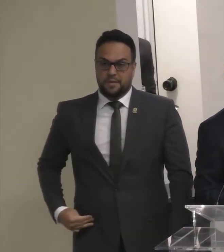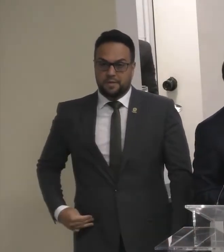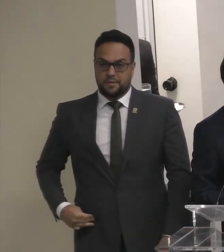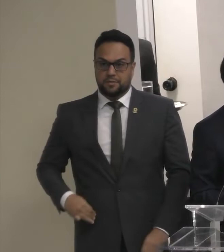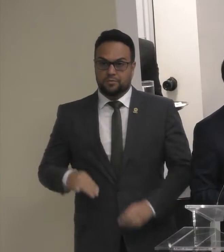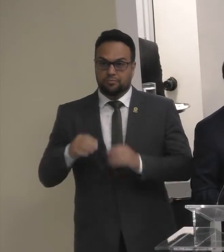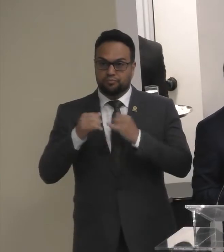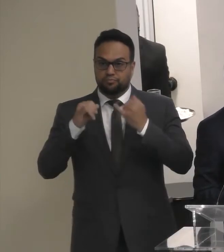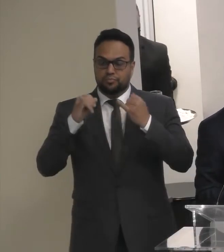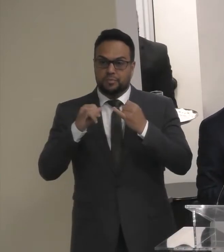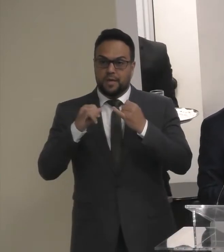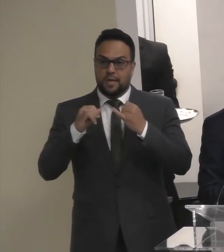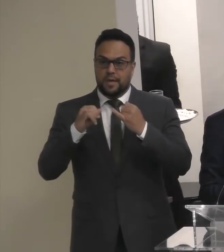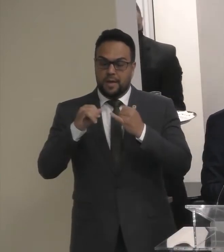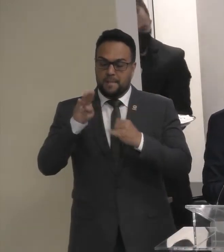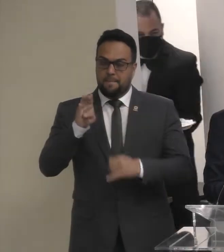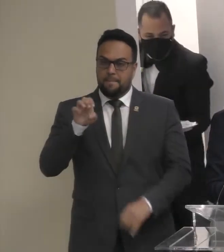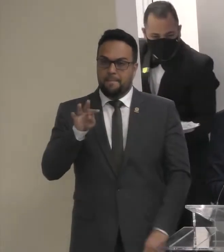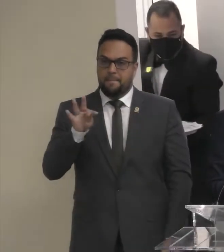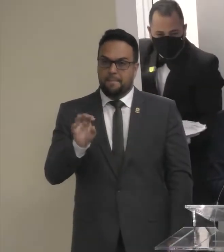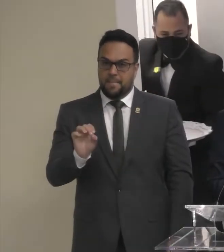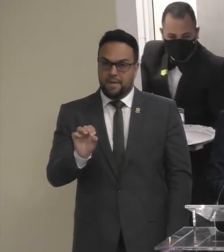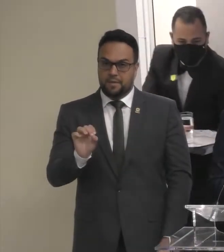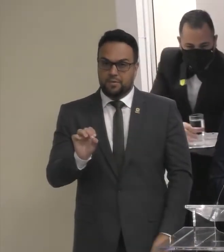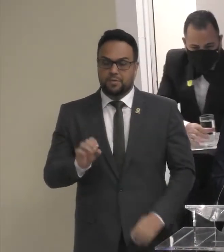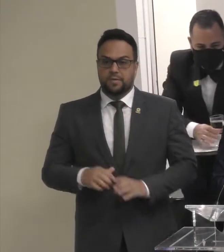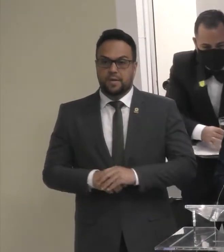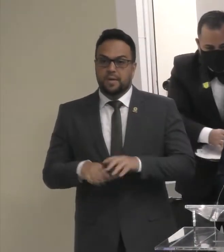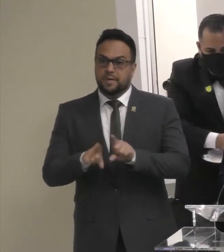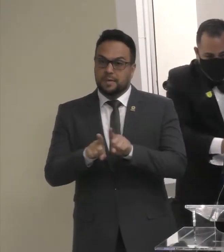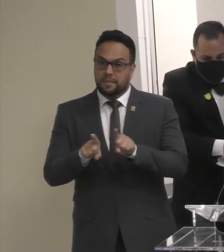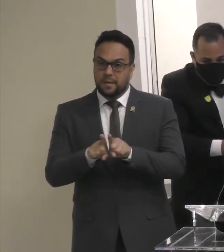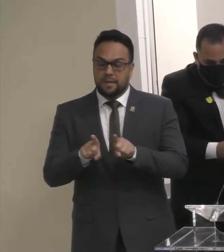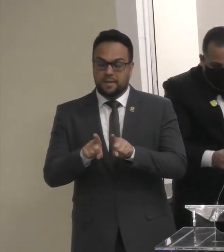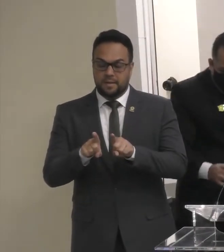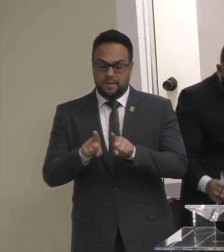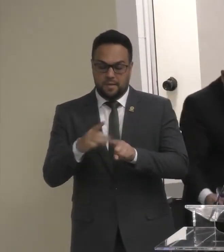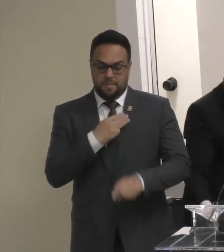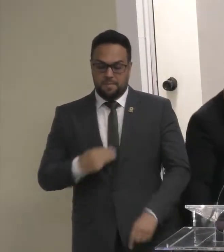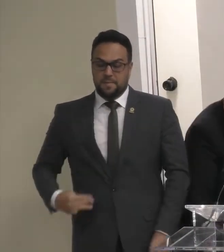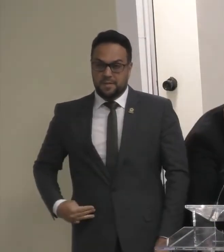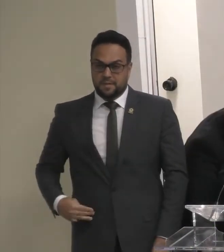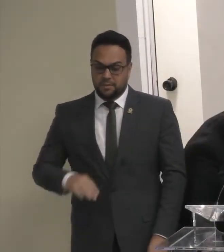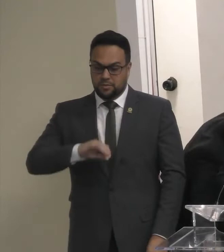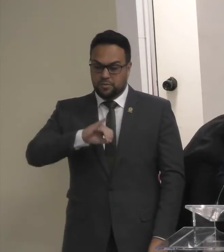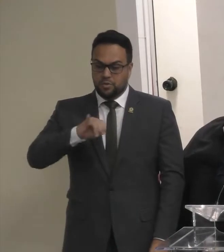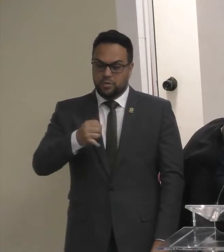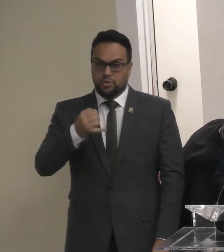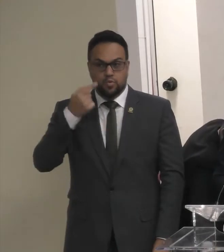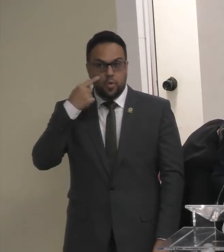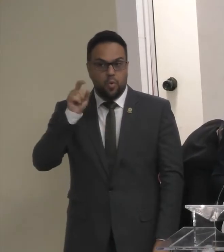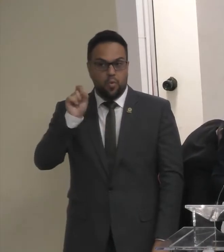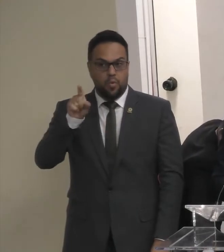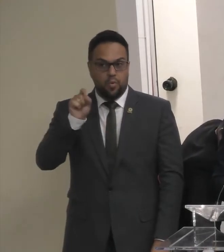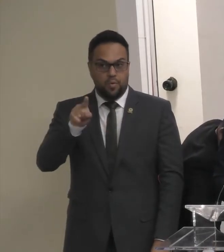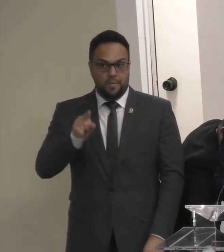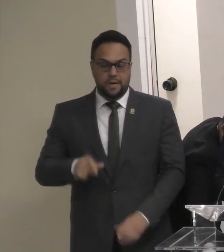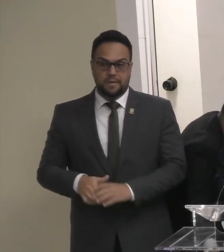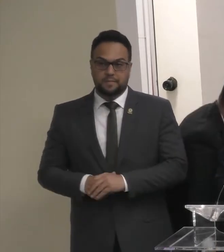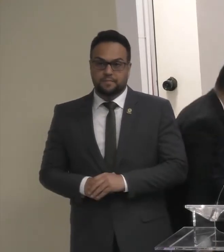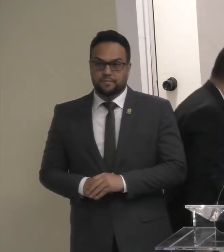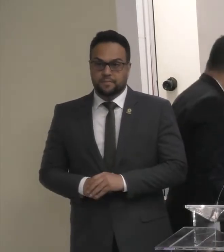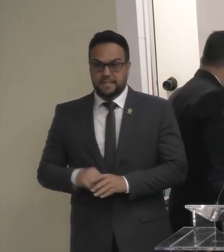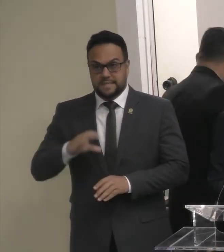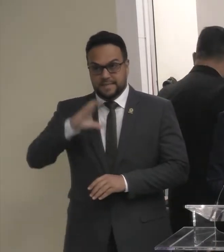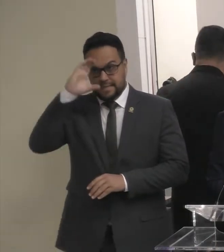minas e energia Bento Albuquerque Ministro de estado Da cidadania João Roma Ministra